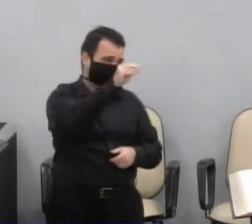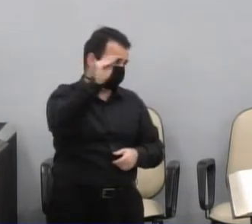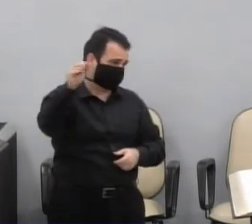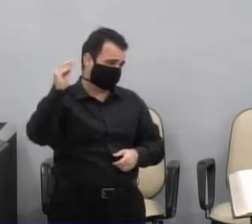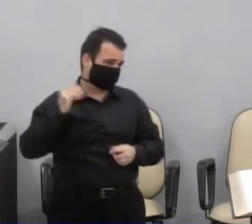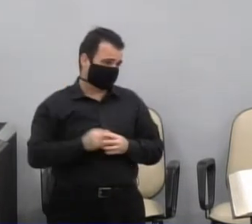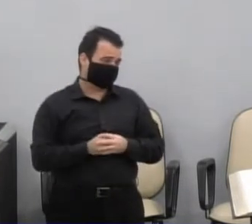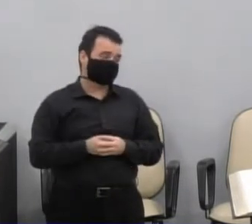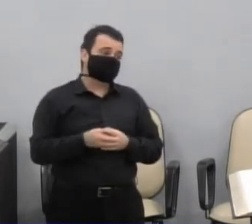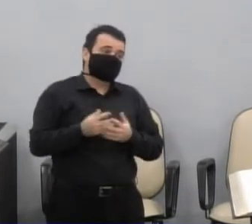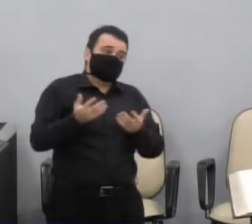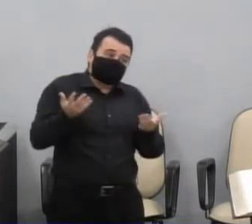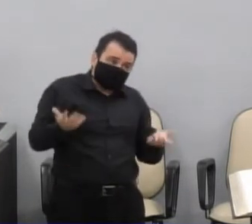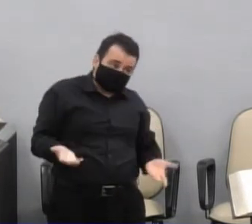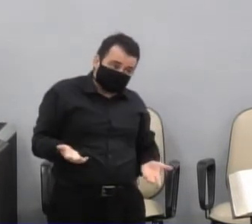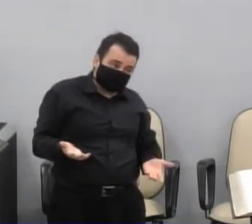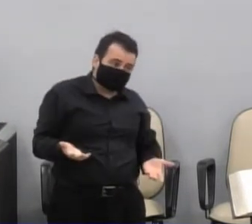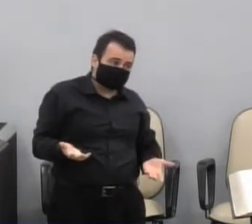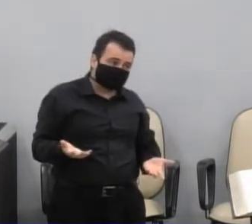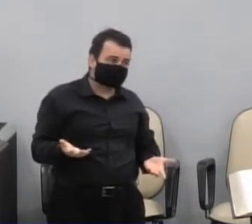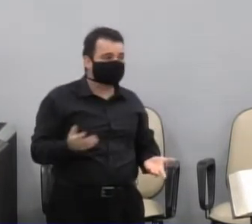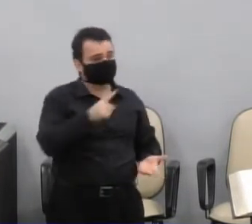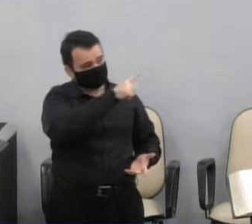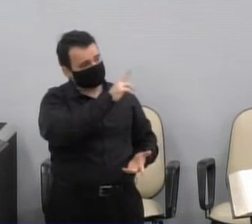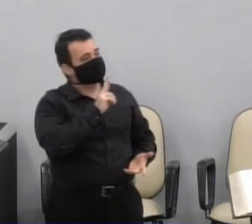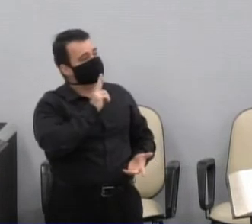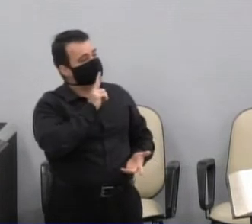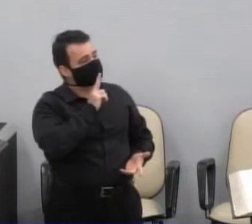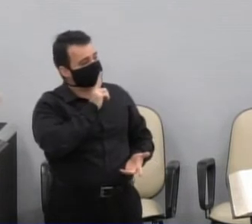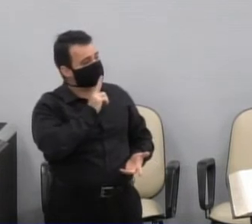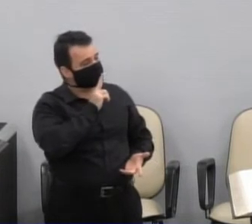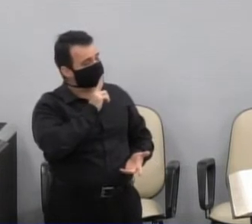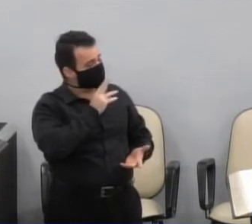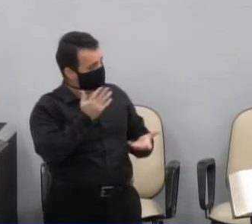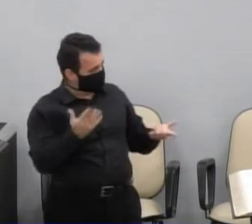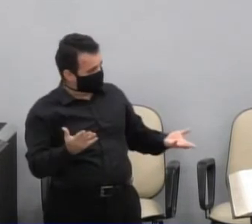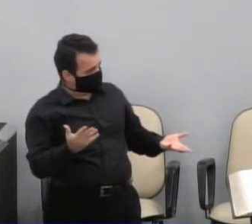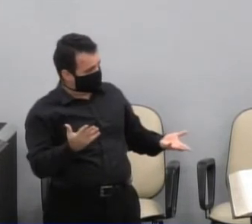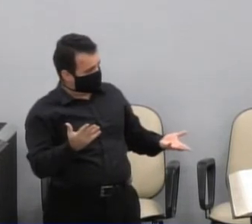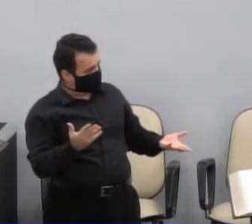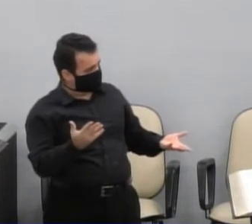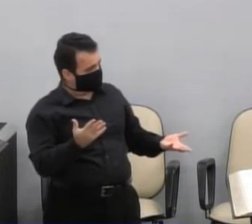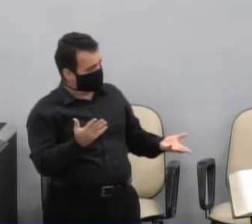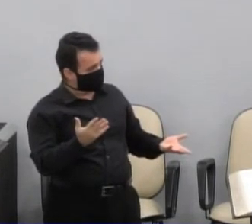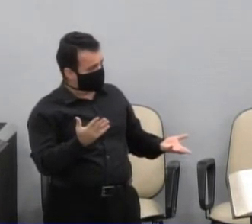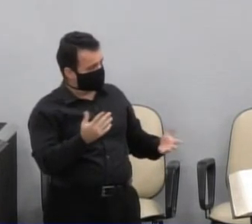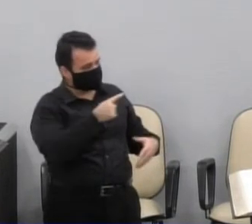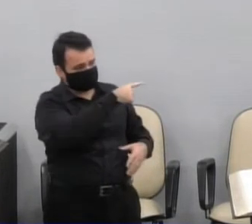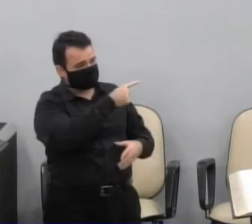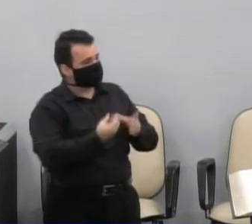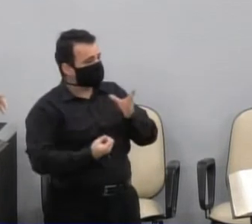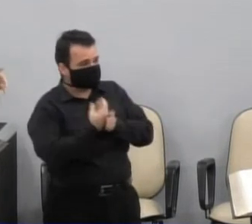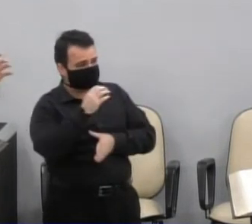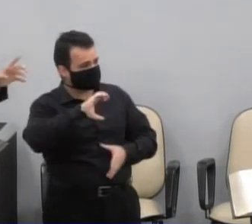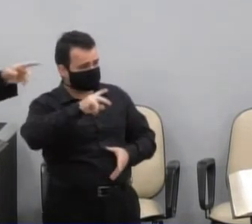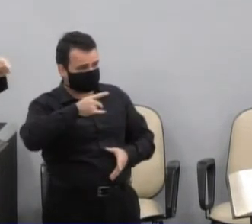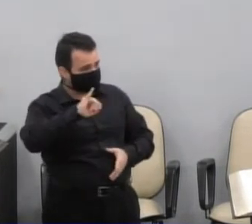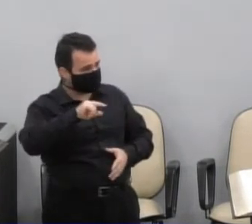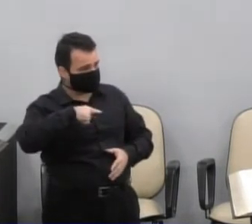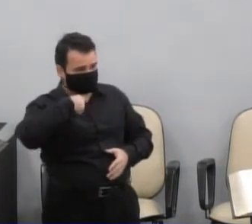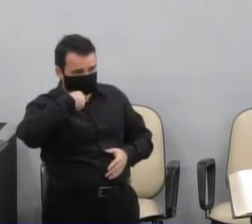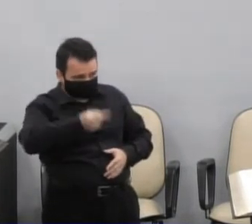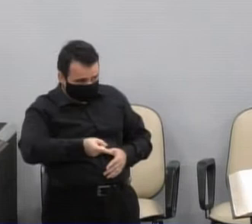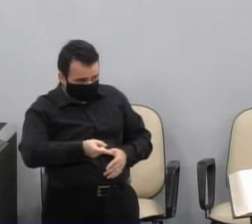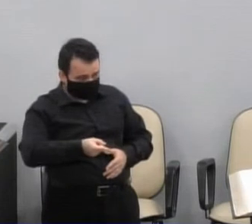Por isso, o vereador Robson Risse, o senhor não conseguiu emplacar a CPI, mas teve